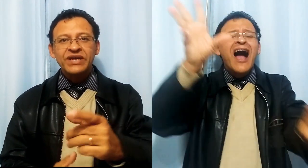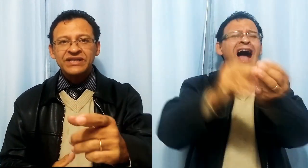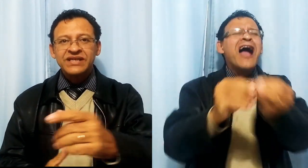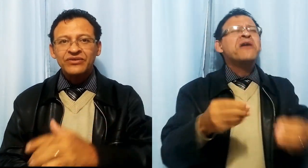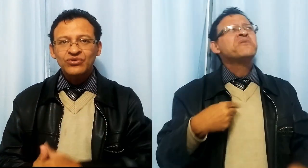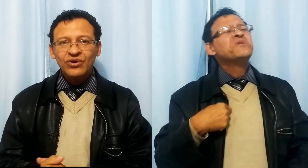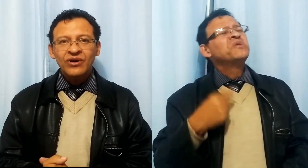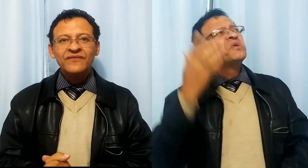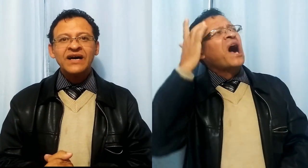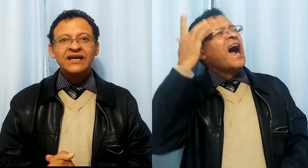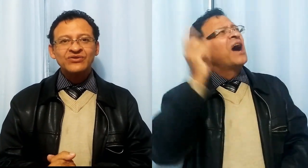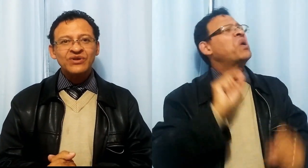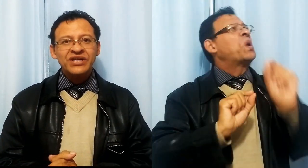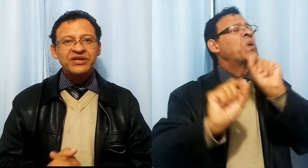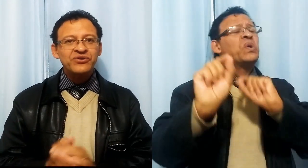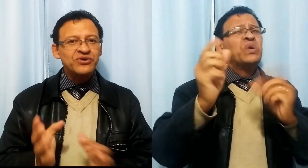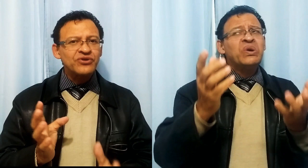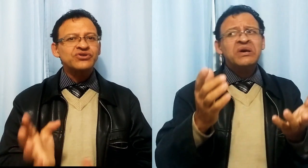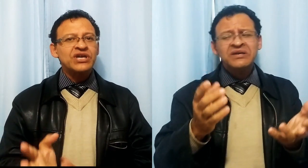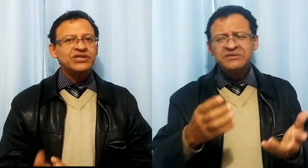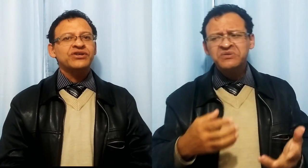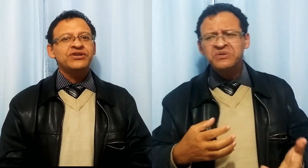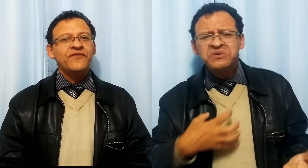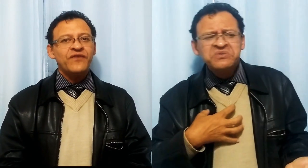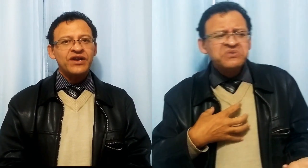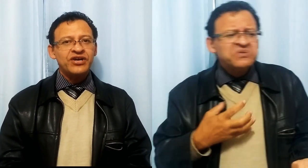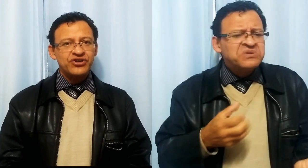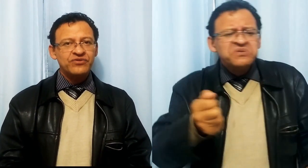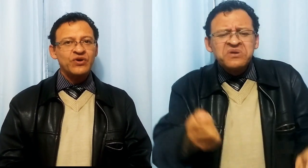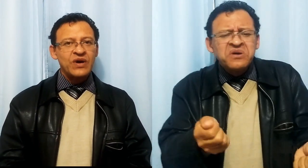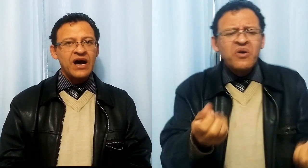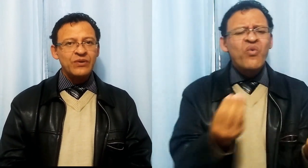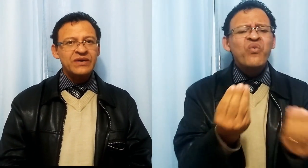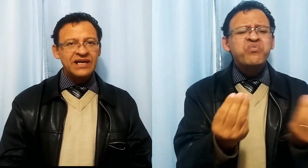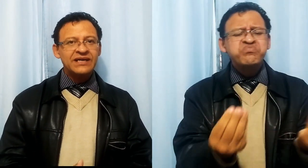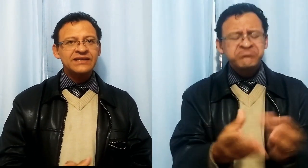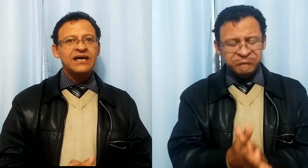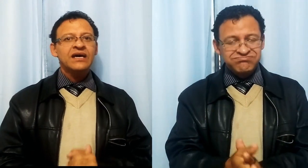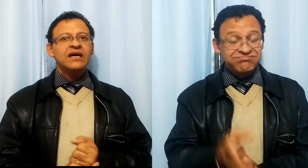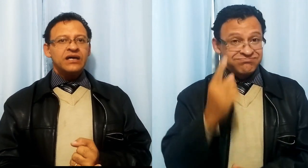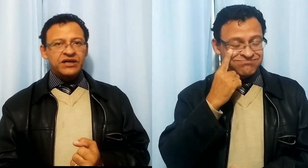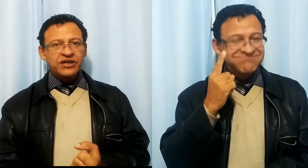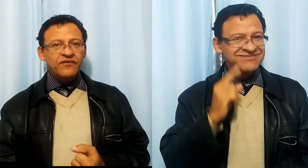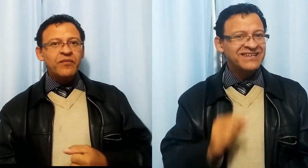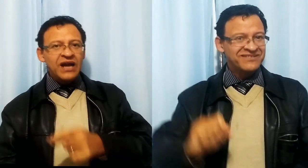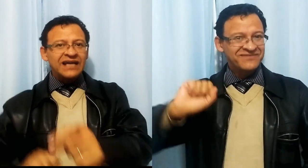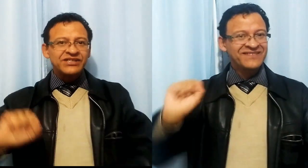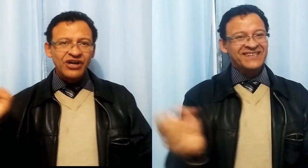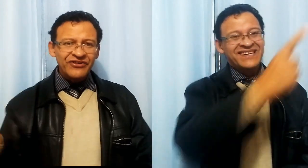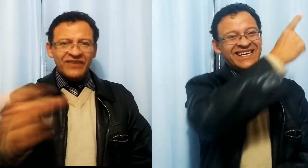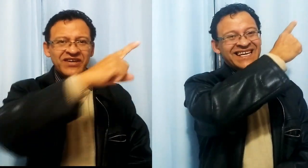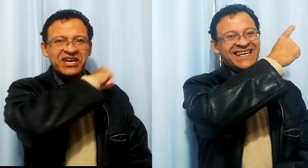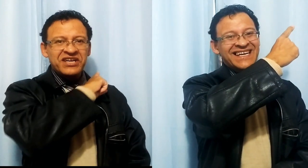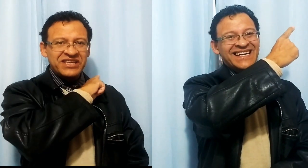esta nova gasolina e o que eu senti de diferente no meu carro, beleza? Então vamos lá, solta a vinheta!